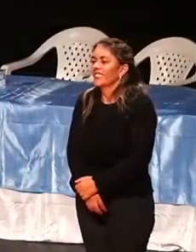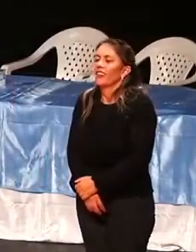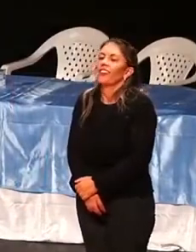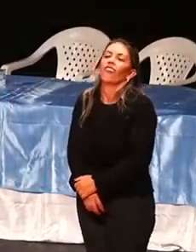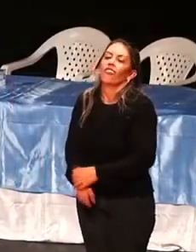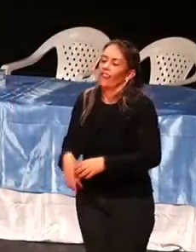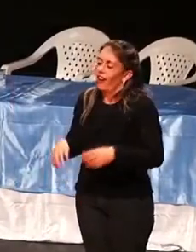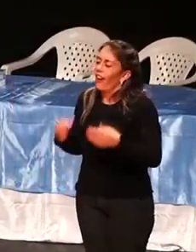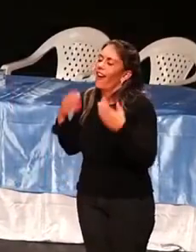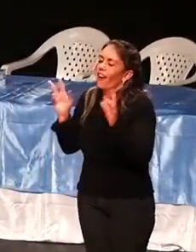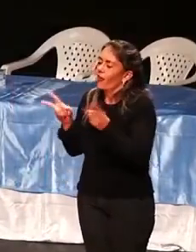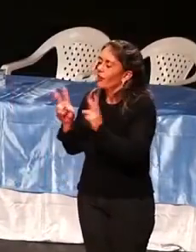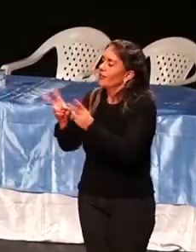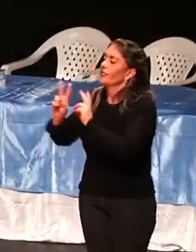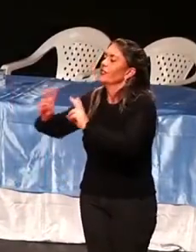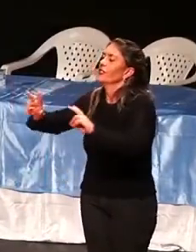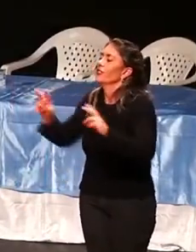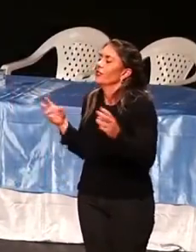Capricha, capricha, hein?